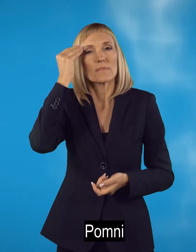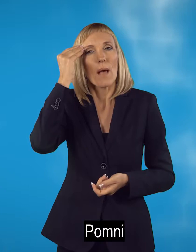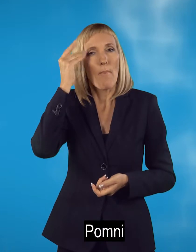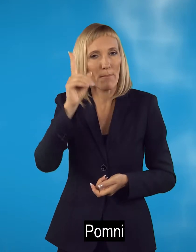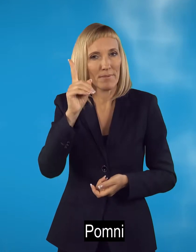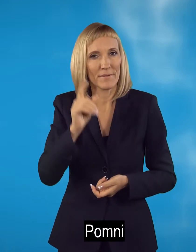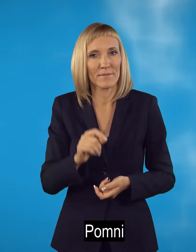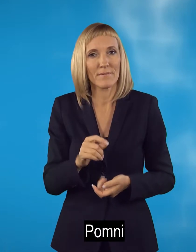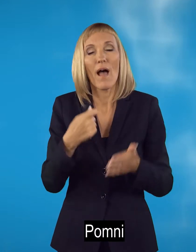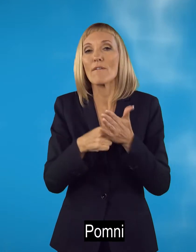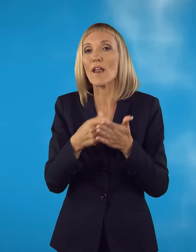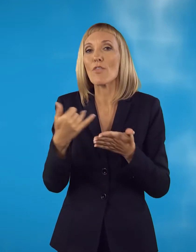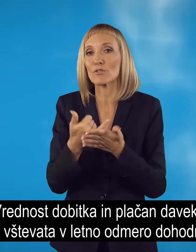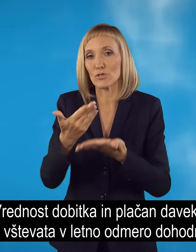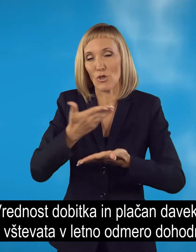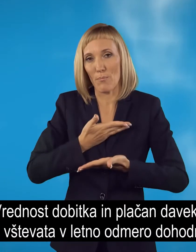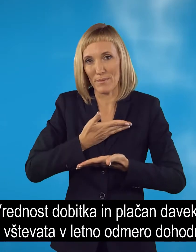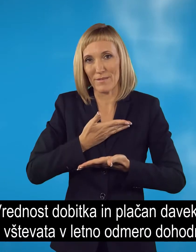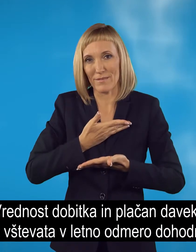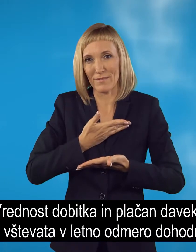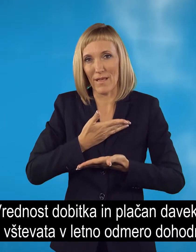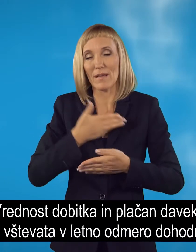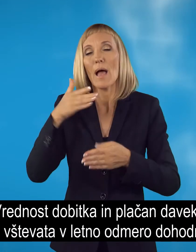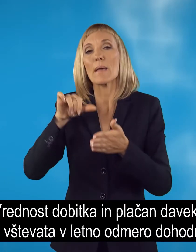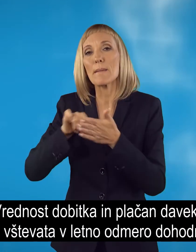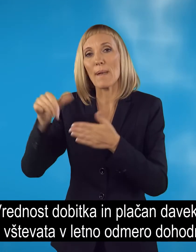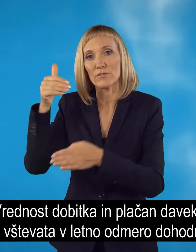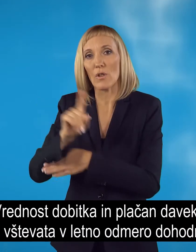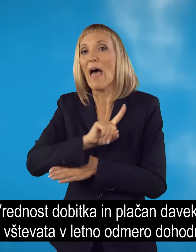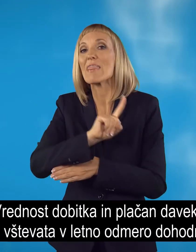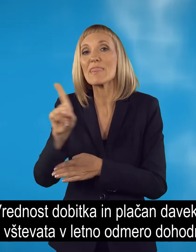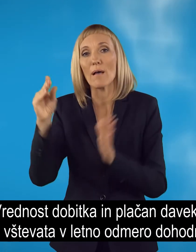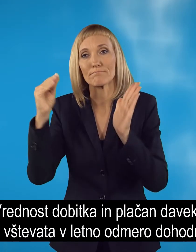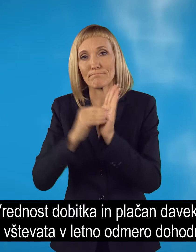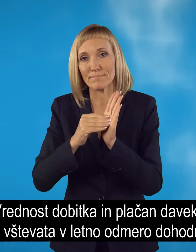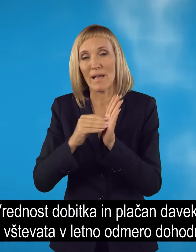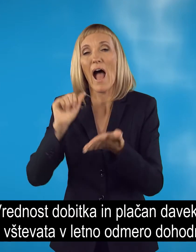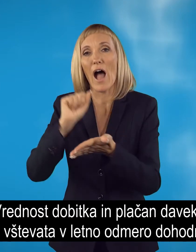Pomni, vrednost dobitka in plačan davek se ne uštevata v letno odmero dohodnine.